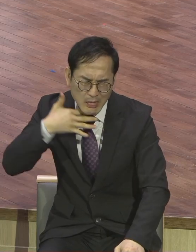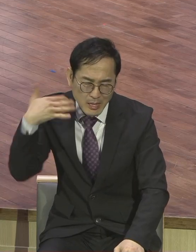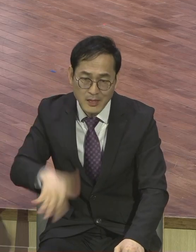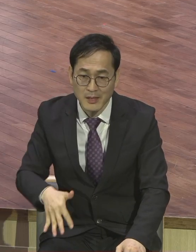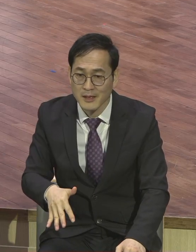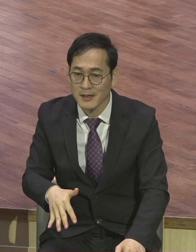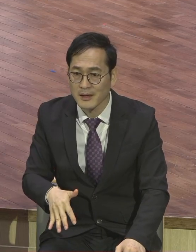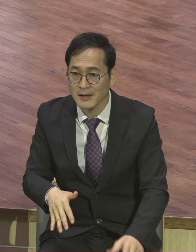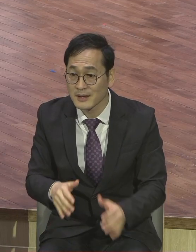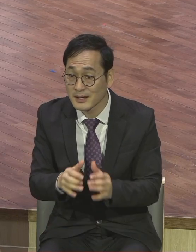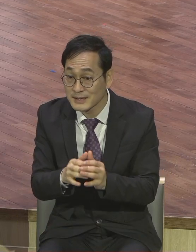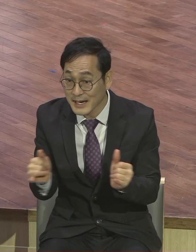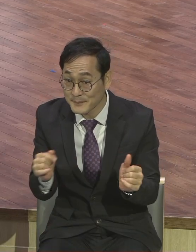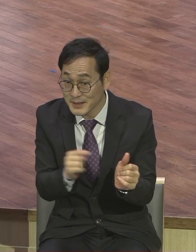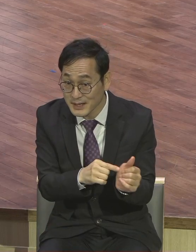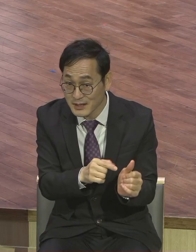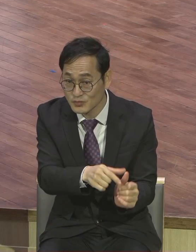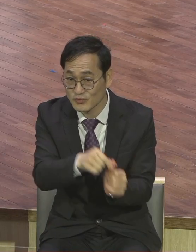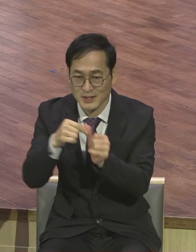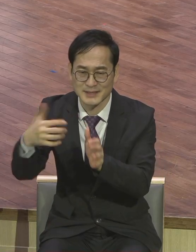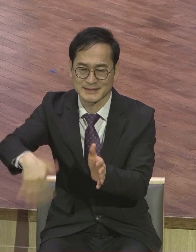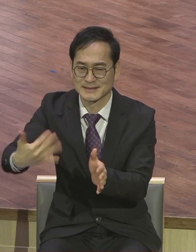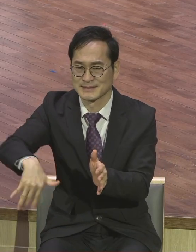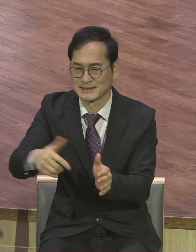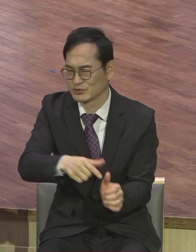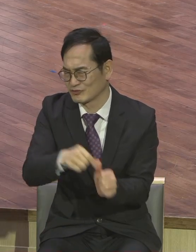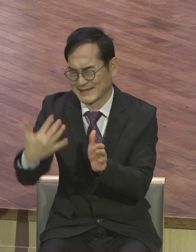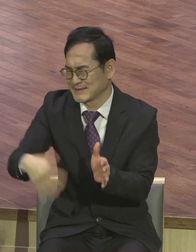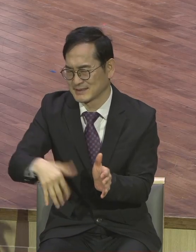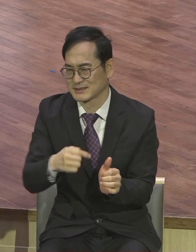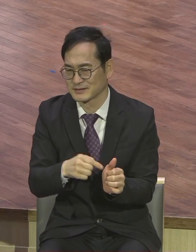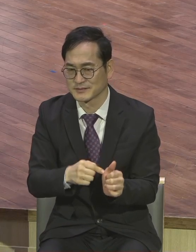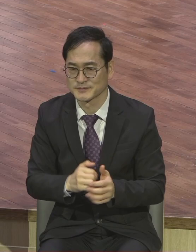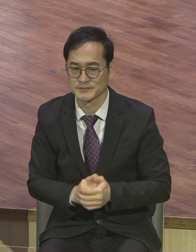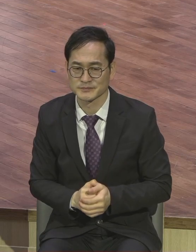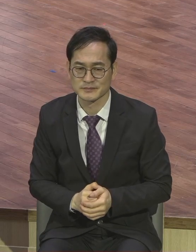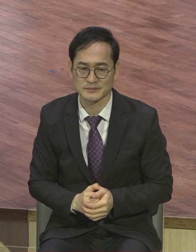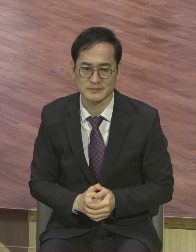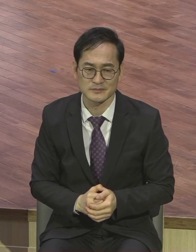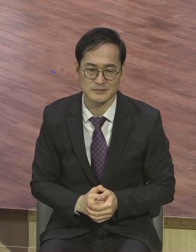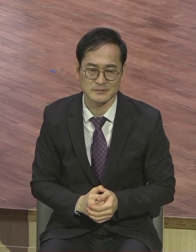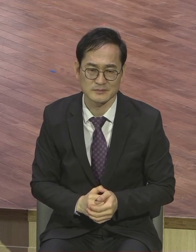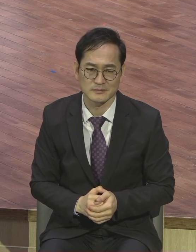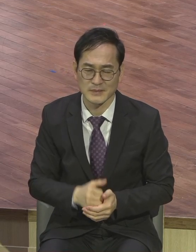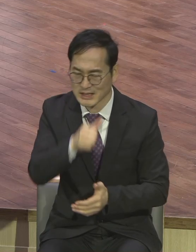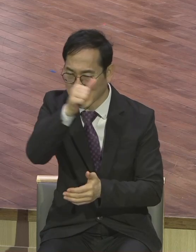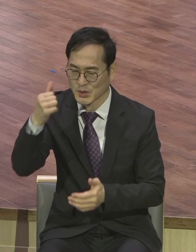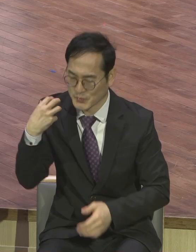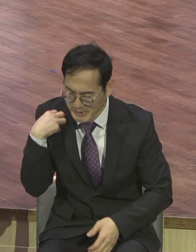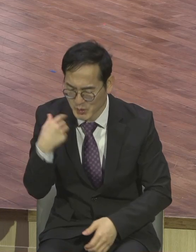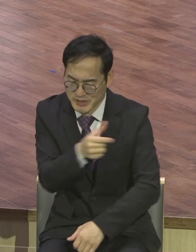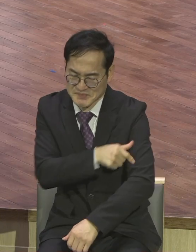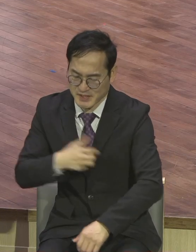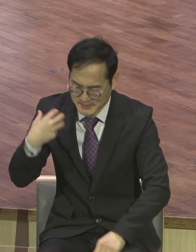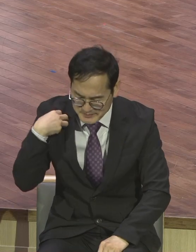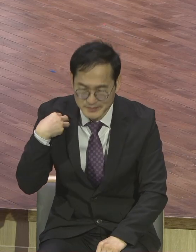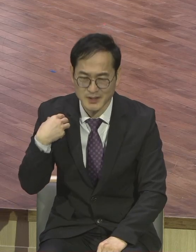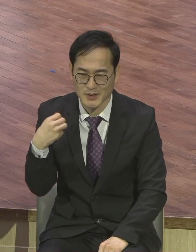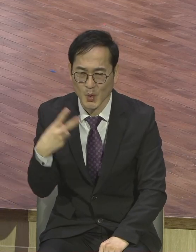그 사람 절대 구분한 사람 아닙니다. 교회에 앉아있어요. 직분도 장로도 하고 집사도 하고 권사도 하고 다 합니다.